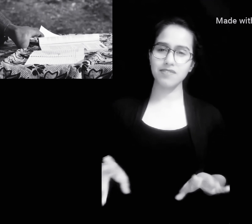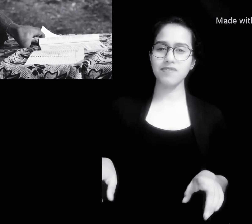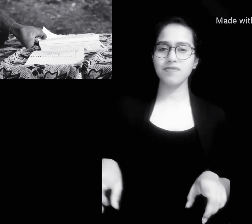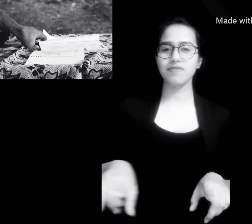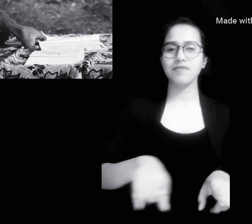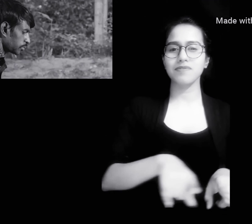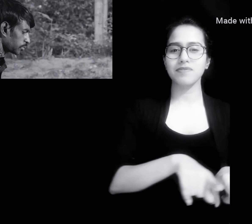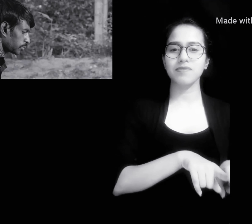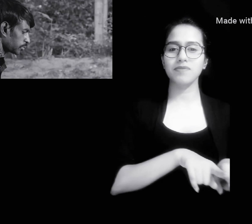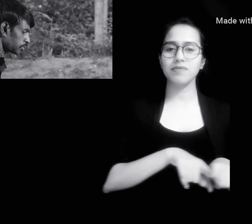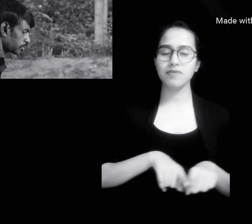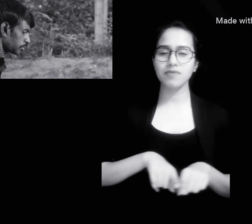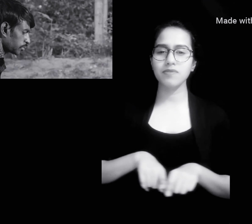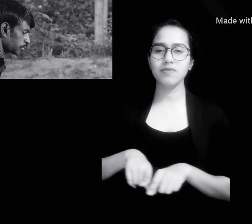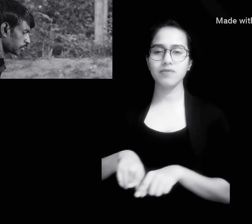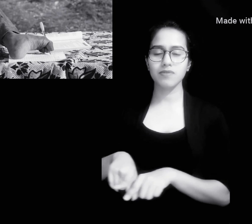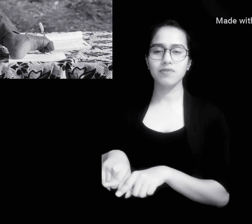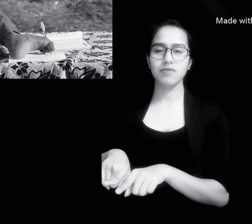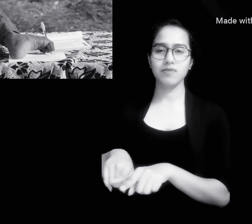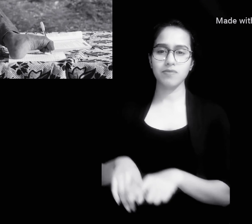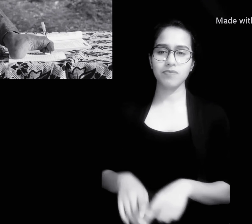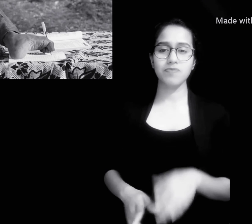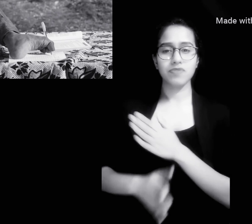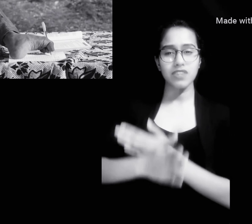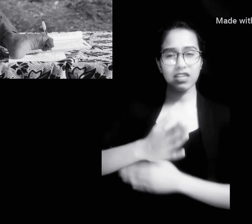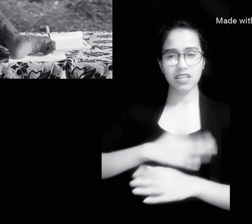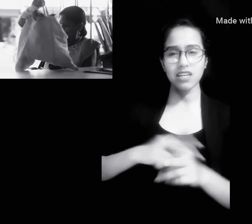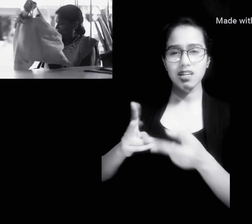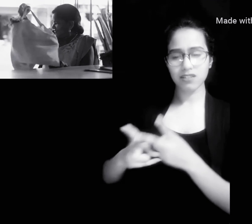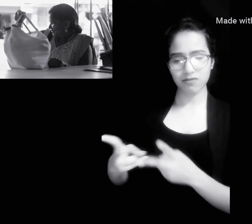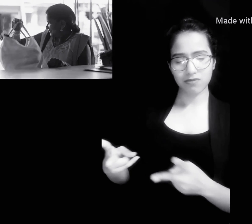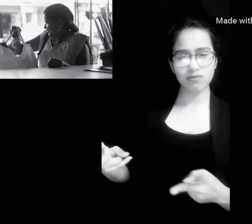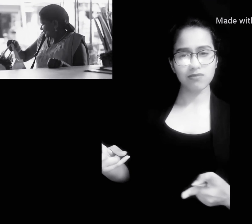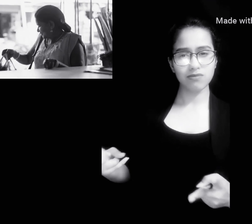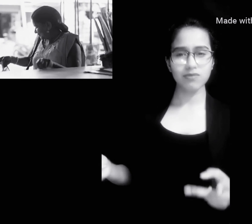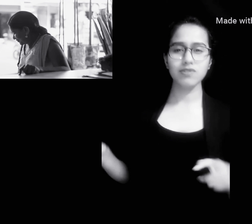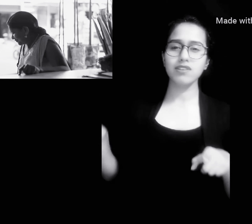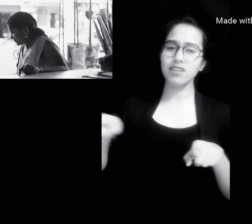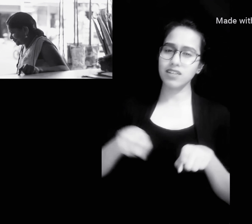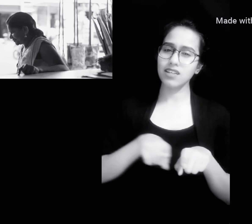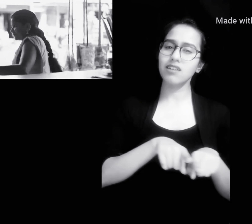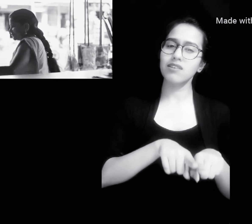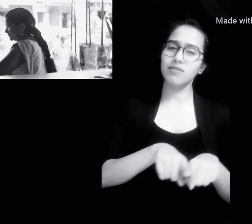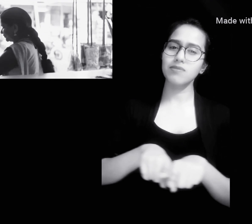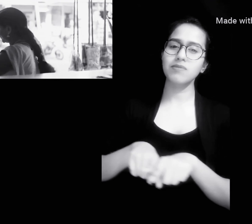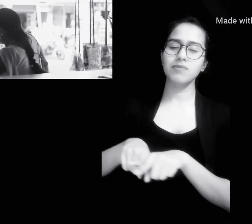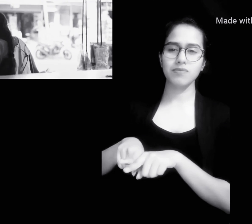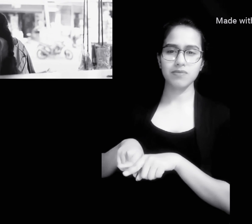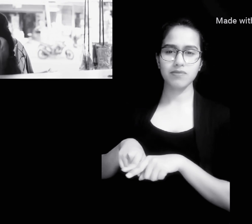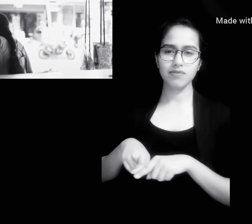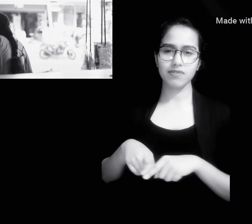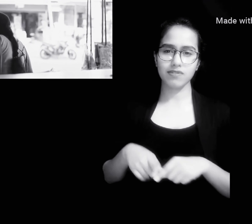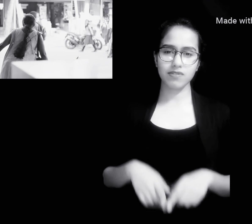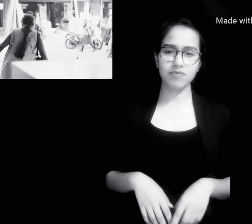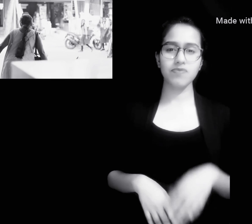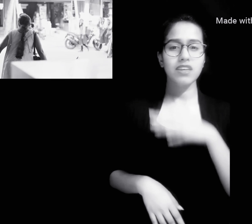मैं तेरे जैसा हूँ चाहे दिखलाओं ना